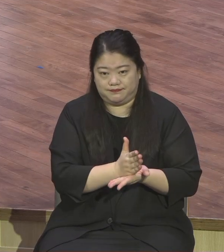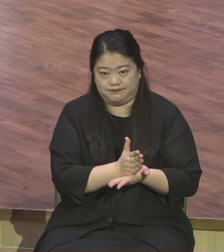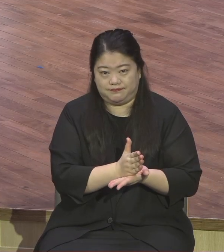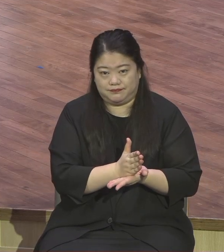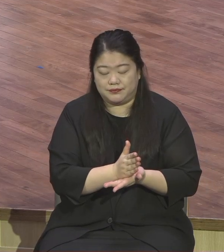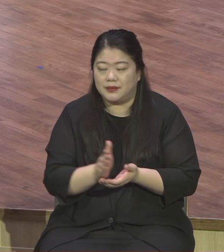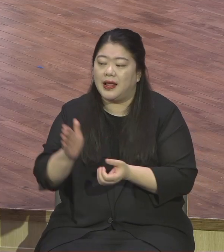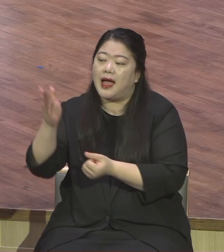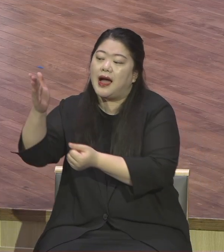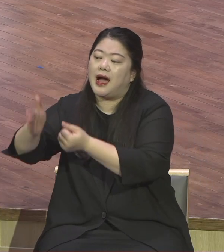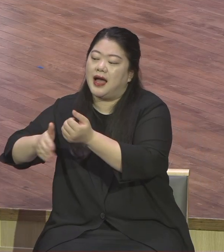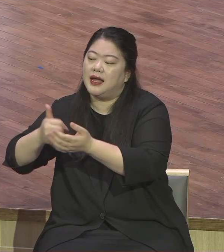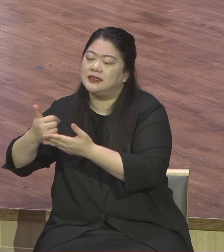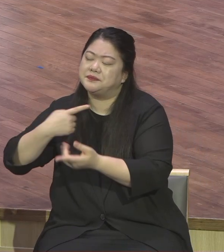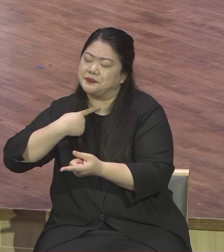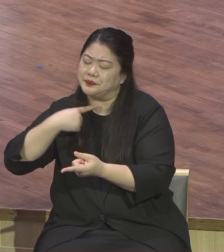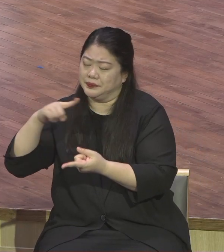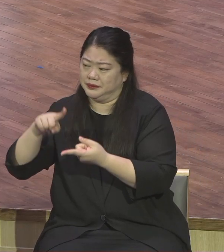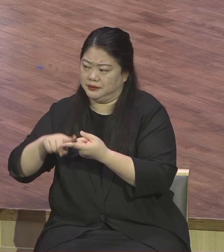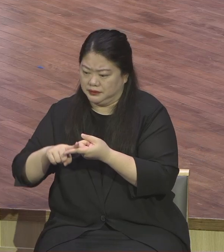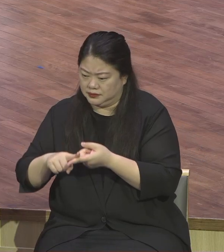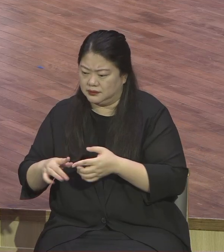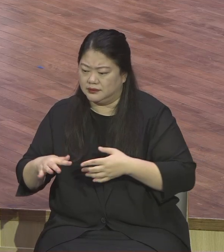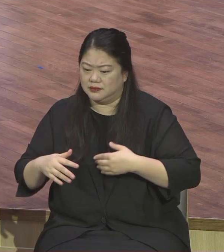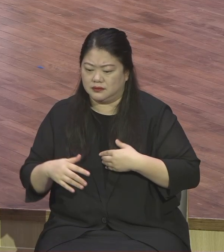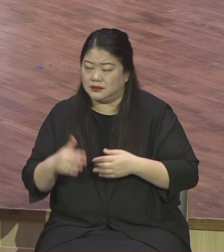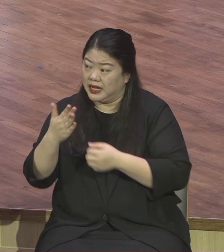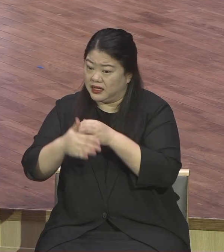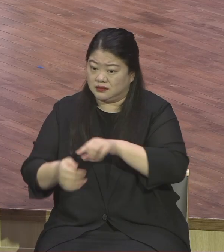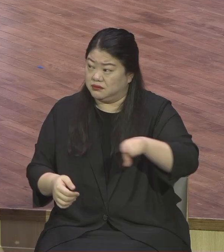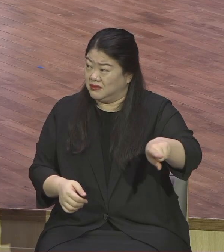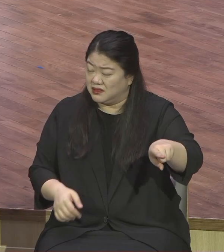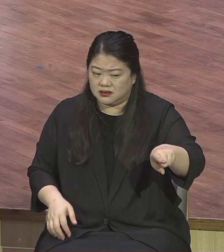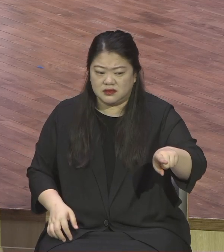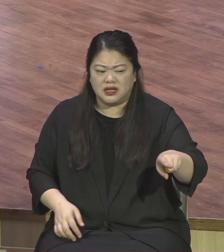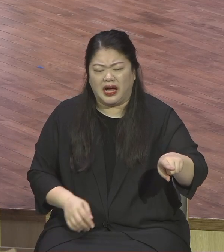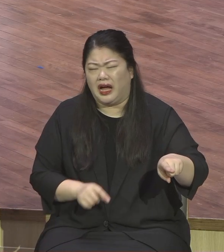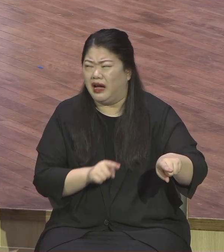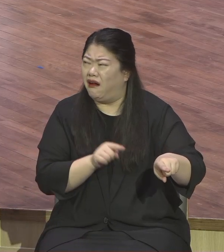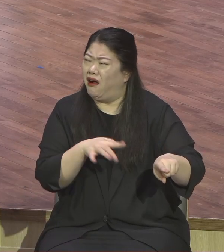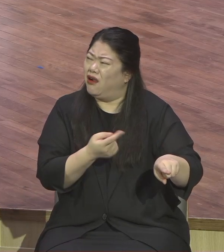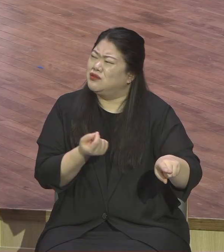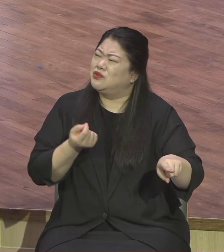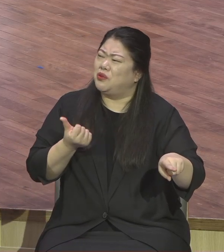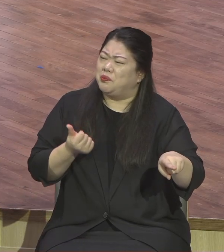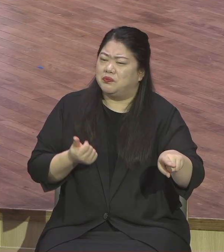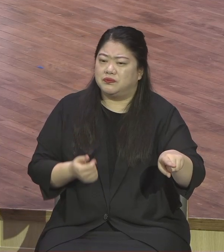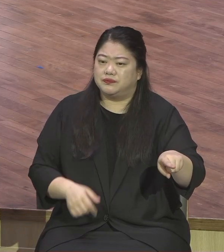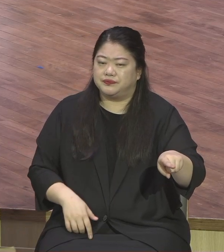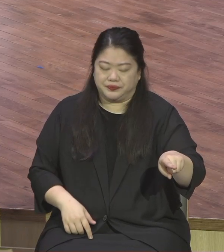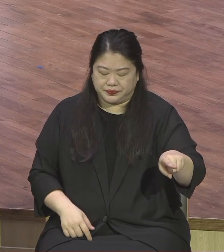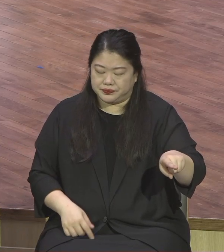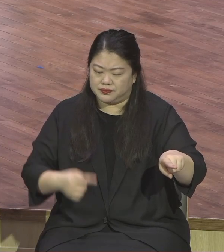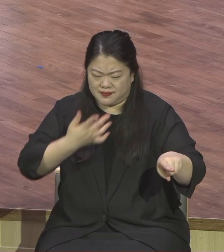자연스럽게 성령의 인도받아 성리의 자리로 가게 되어 있다라는 말씀이에요